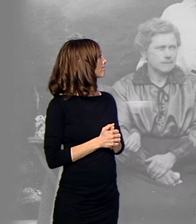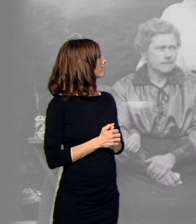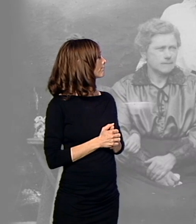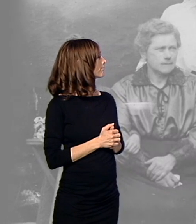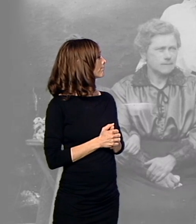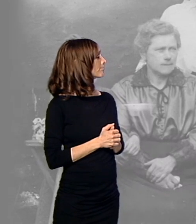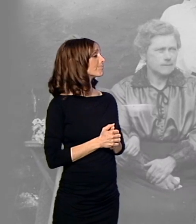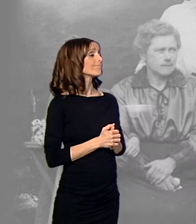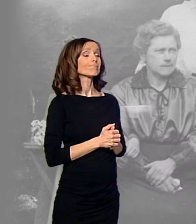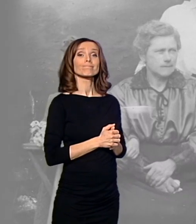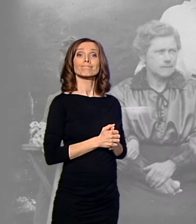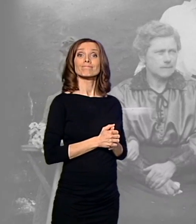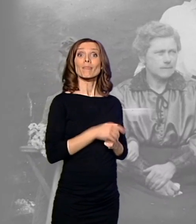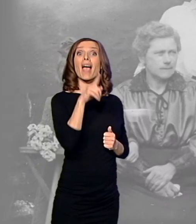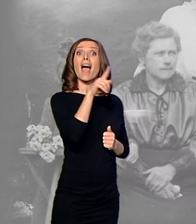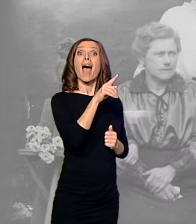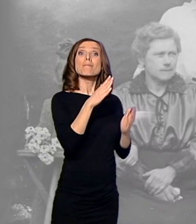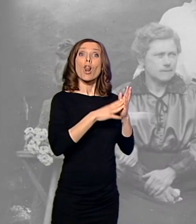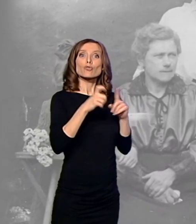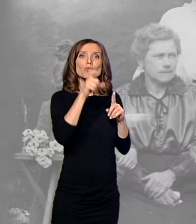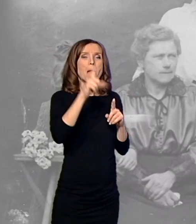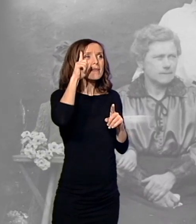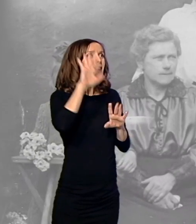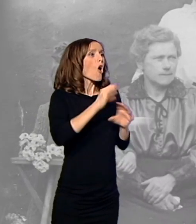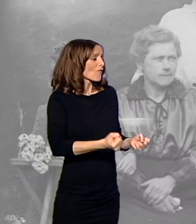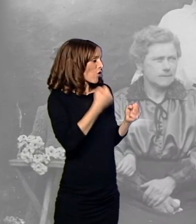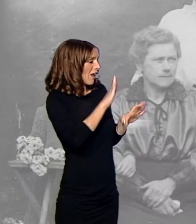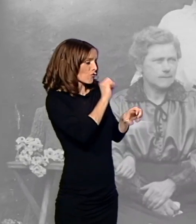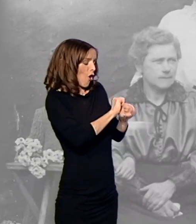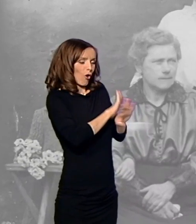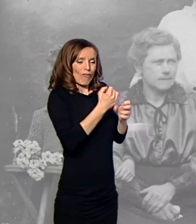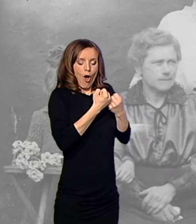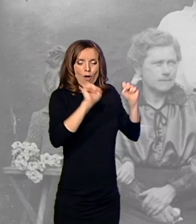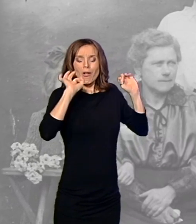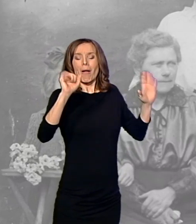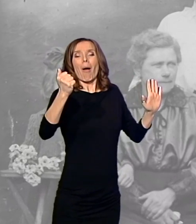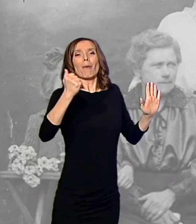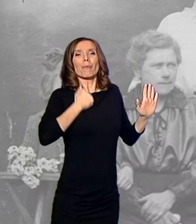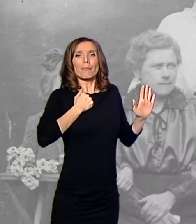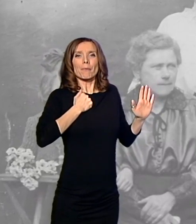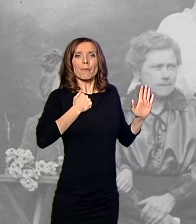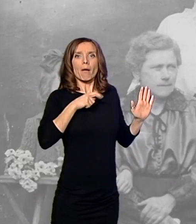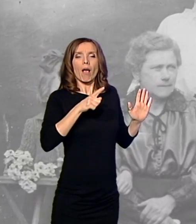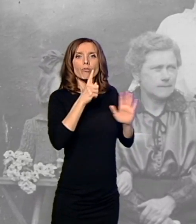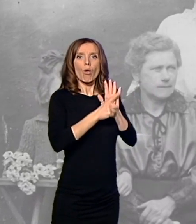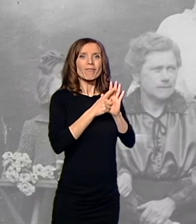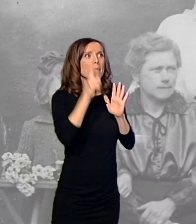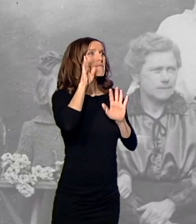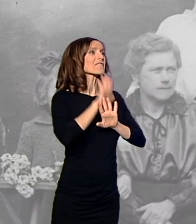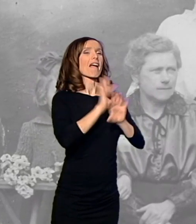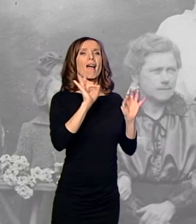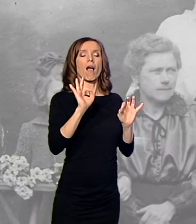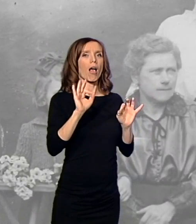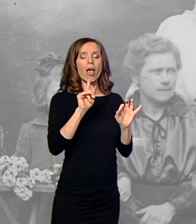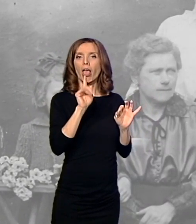Kada je pomislio da je najteži period njegovog života prošao, Mihajla Dušmanića zadesiće lične tragedije. 20.